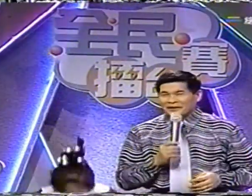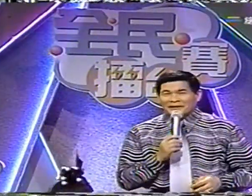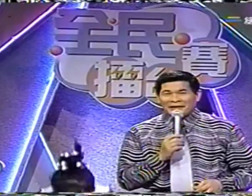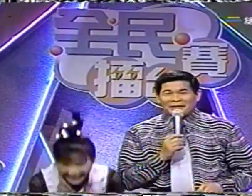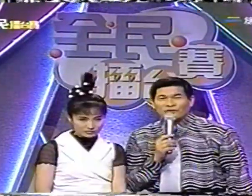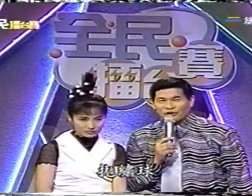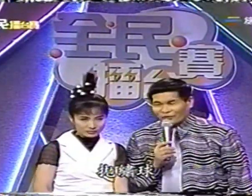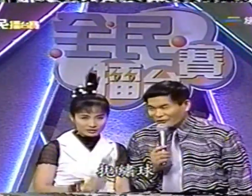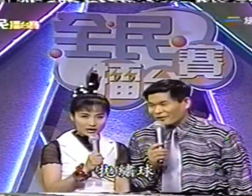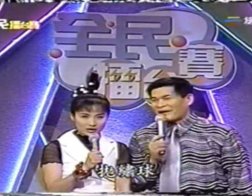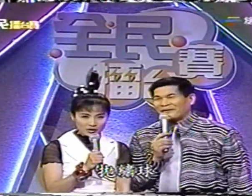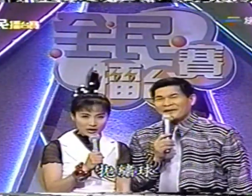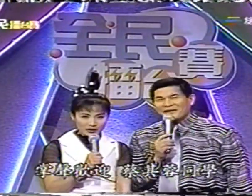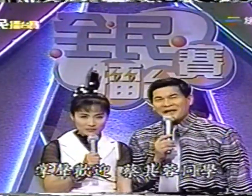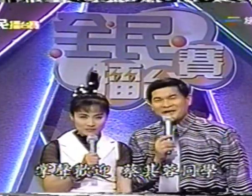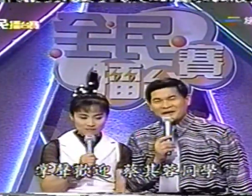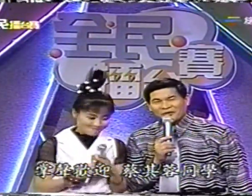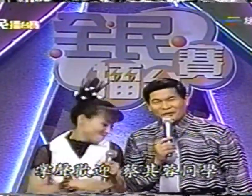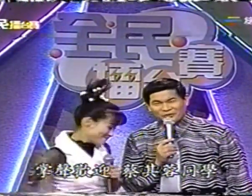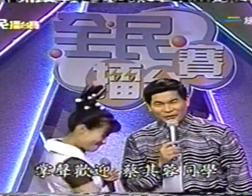來,對球掌聲歡迎蔡吉隆同學